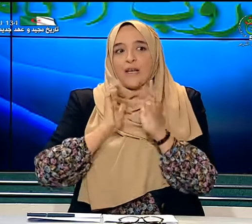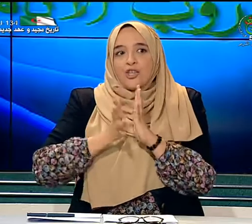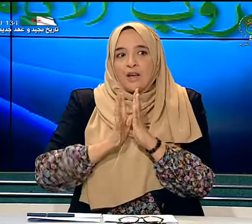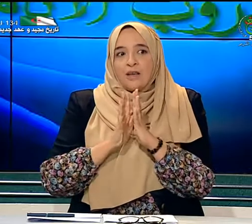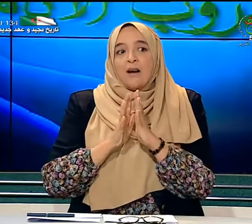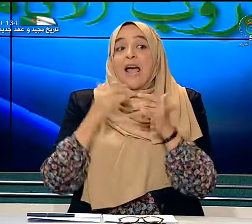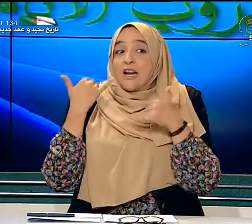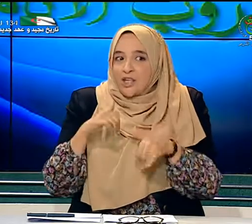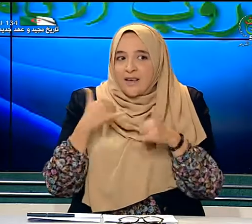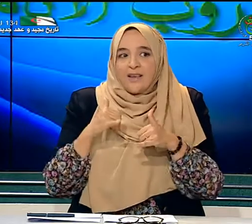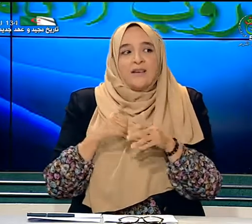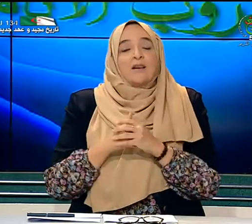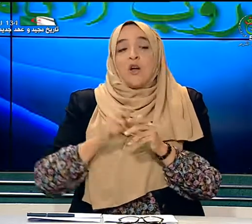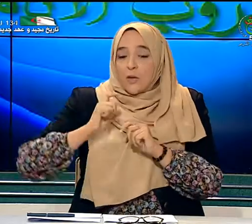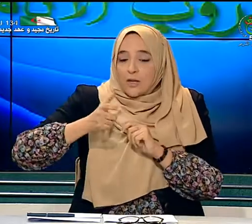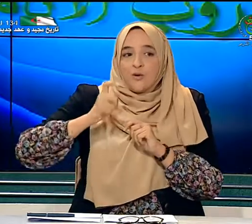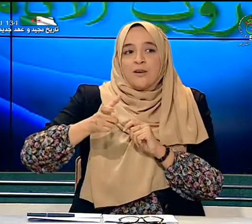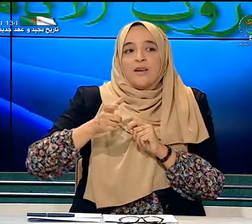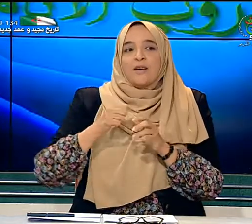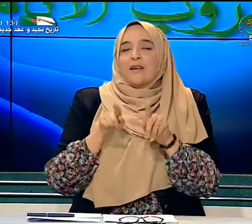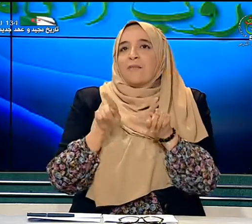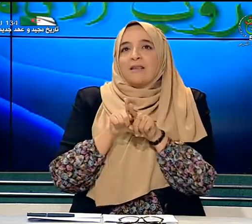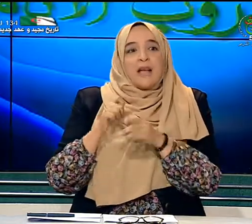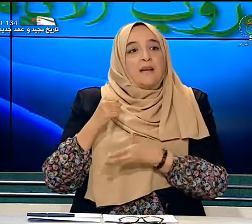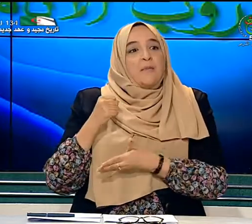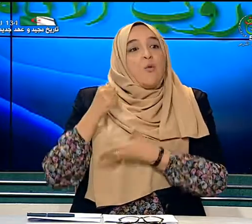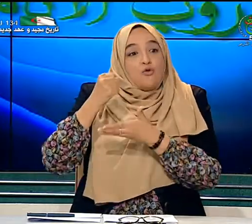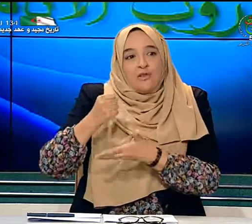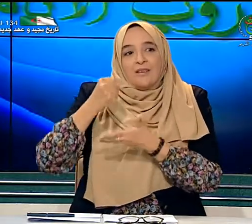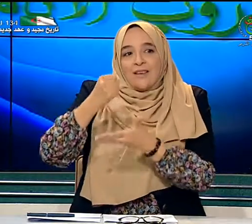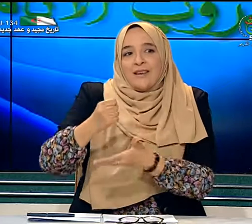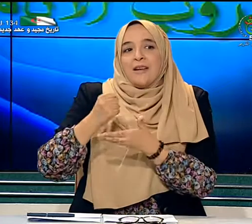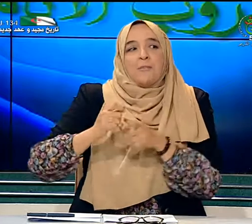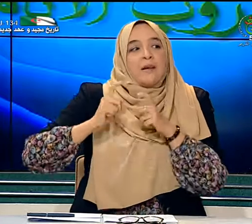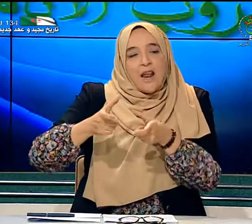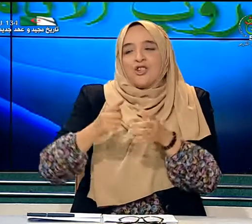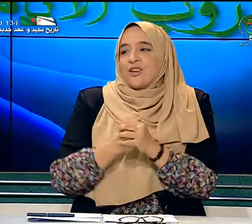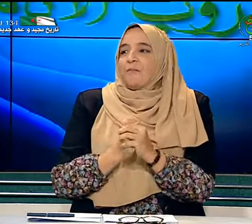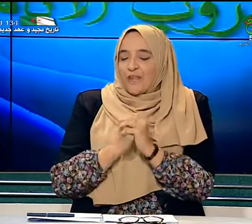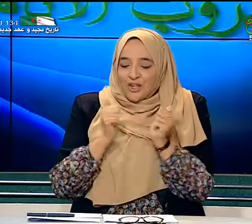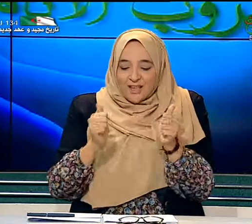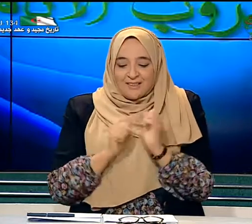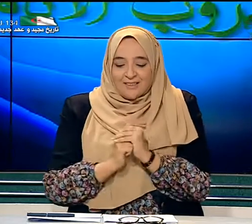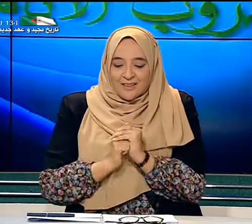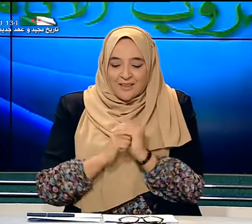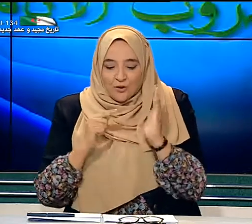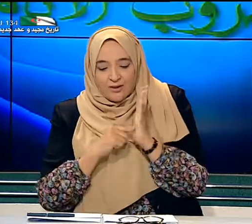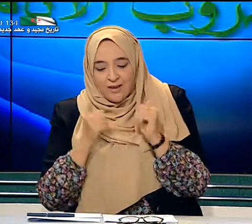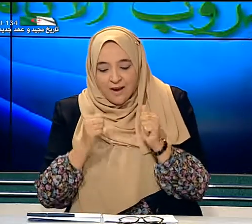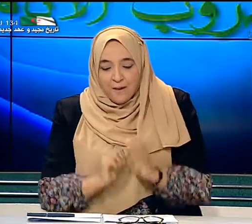الإشارية الجزائرية وتكون مثلا كموروط يعني بين الأجيال جيد يعني نقطة رائعة